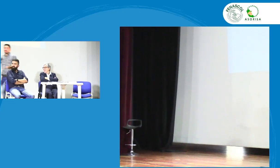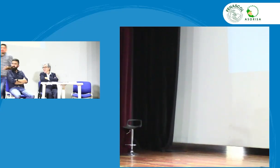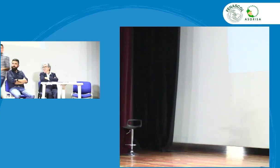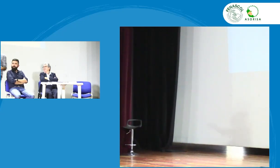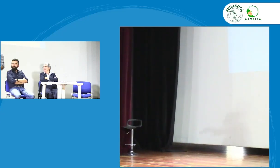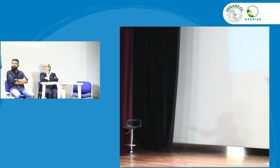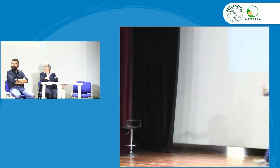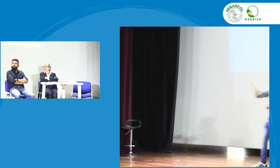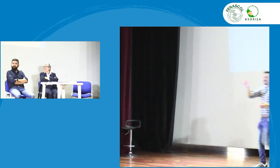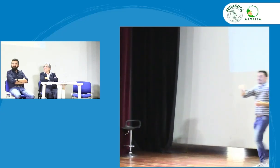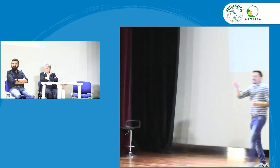bueno